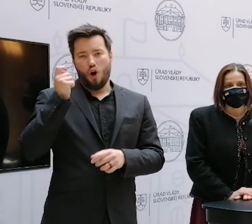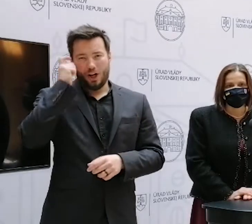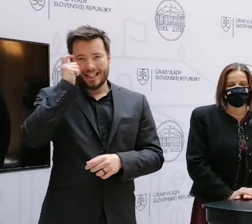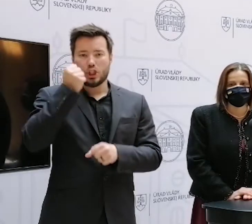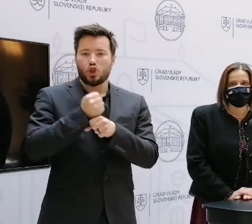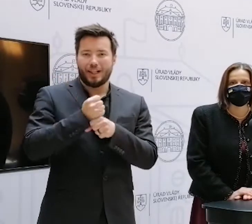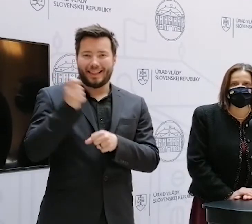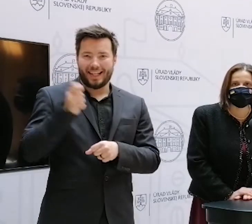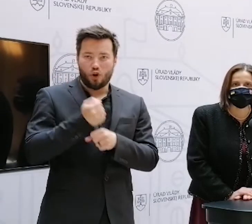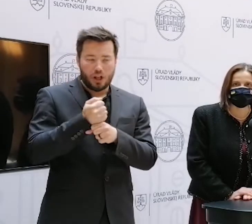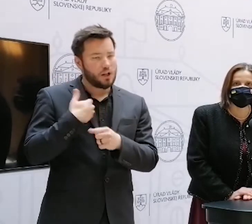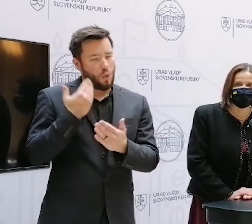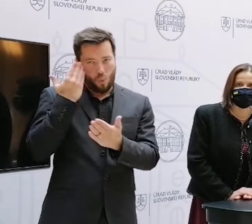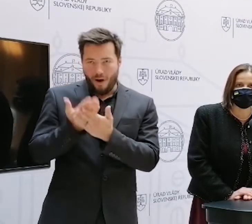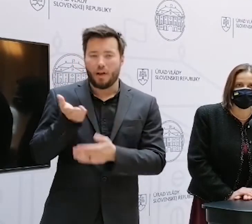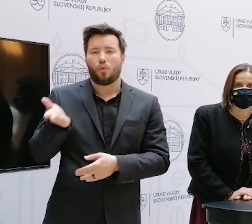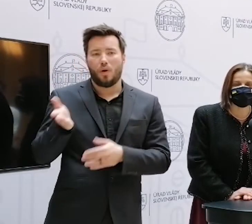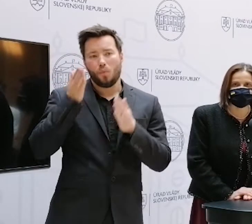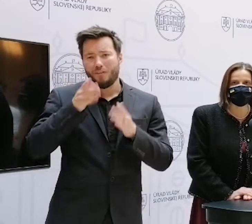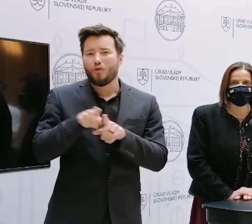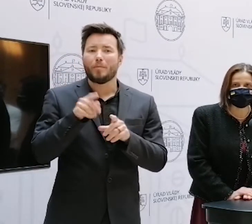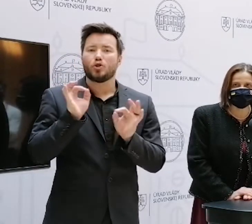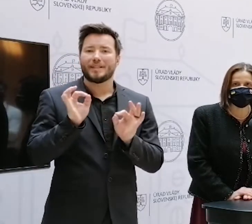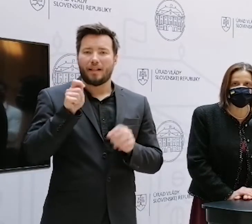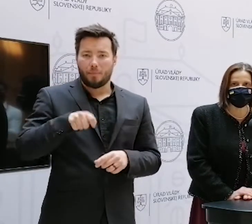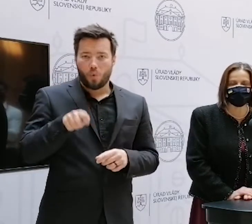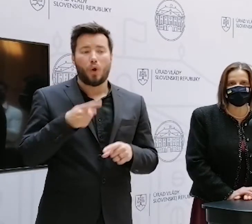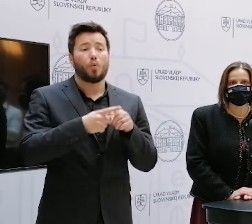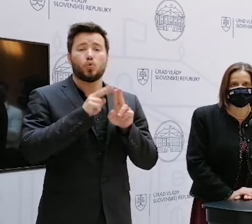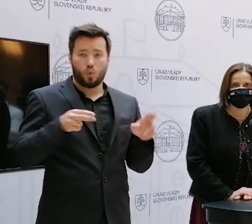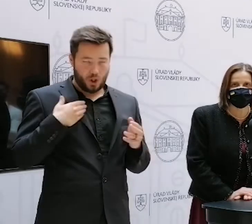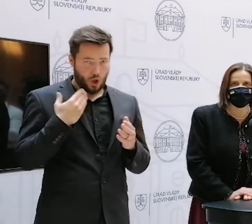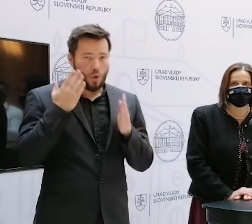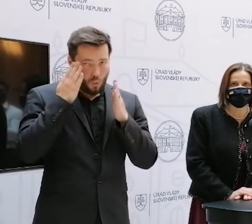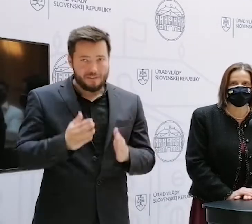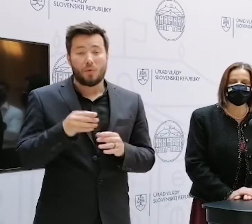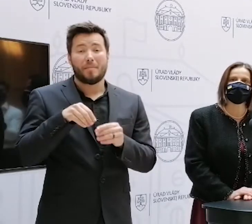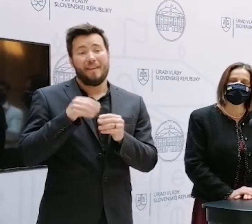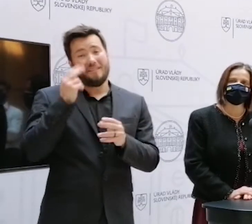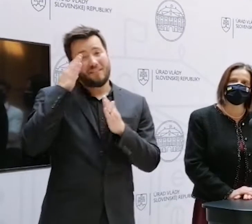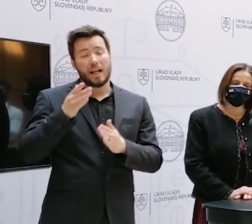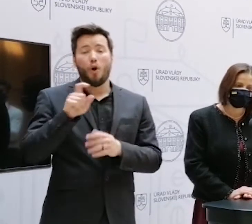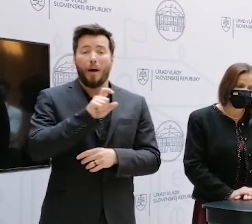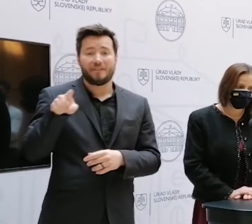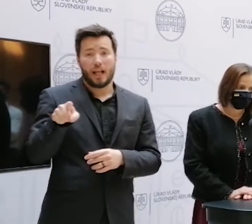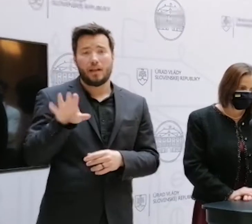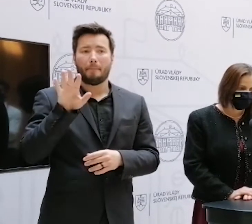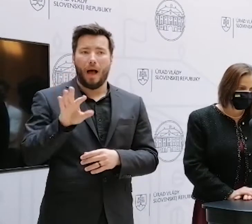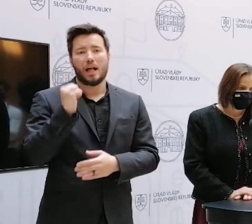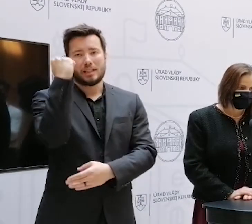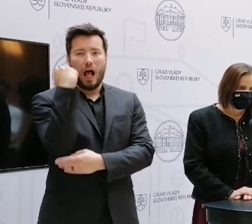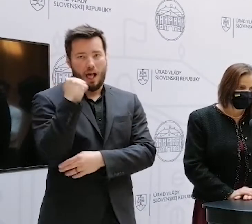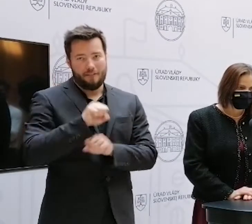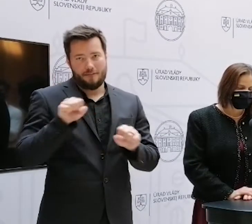mám dôveru, robili všetko preto, aby v takejto veci to obvinenie naozaj stálo na pevných nohách. Zatiaľ tu vyzera, že ešte nebolo